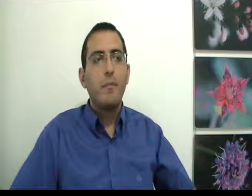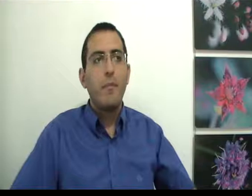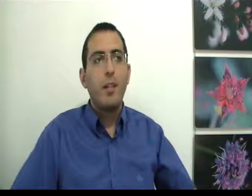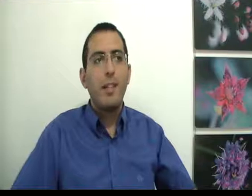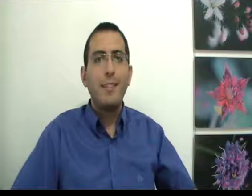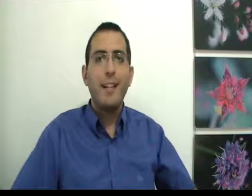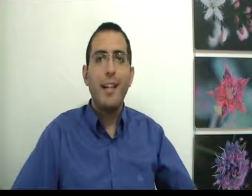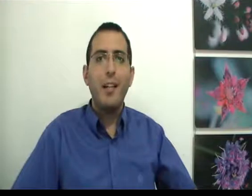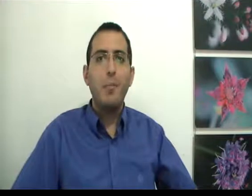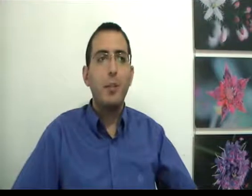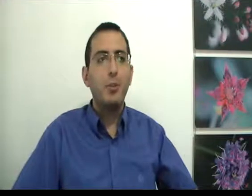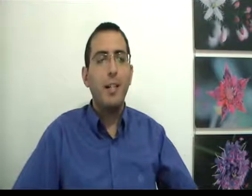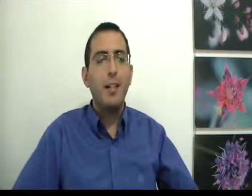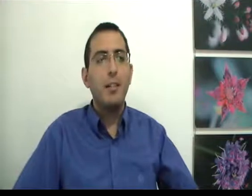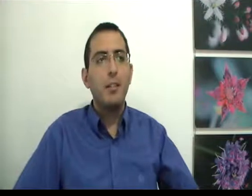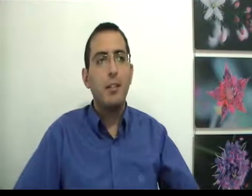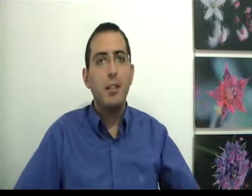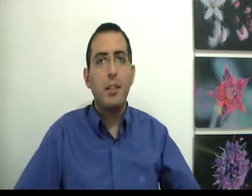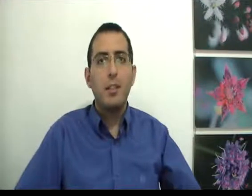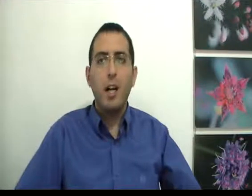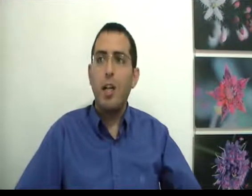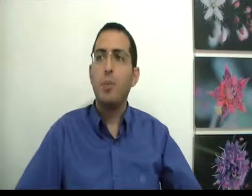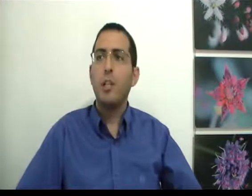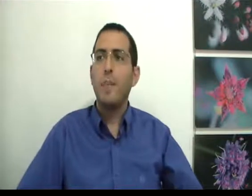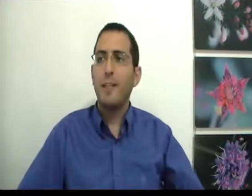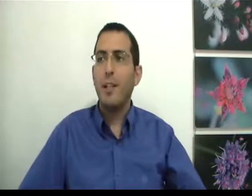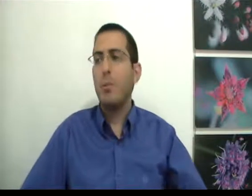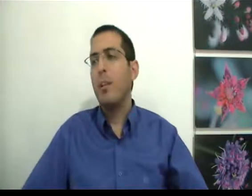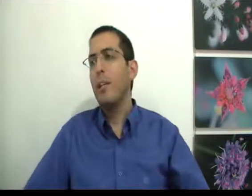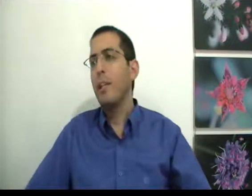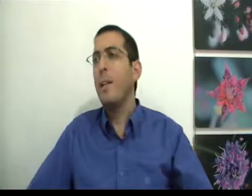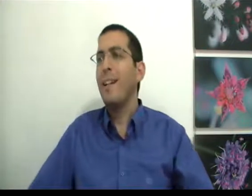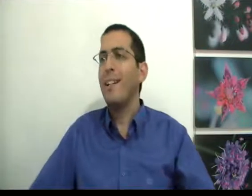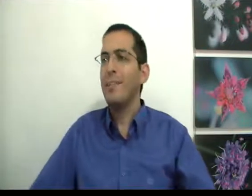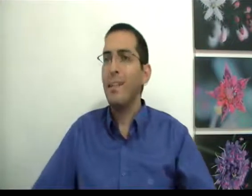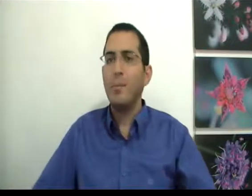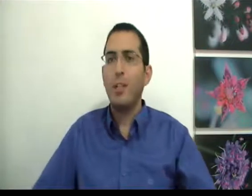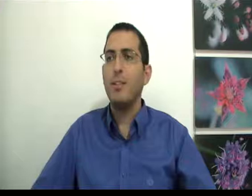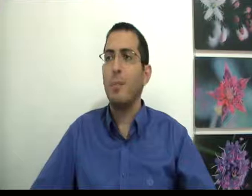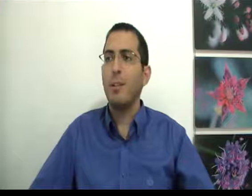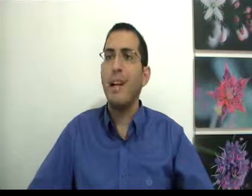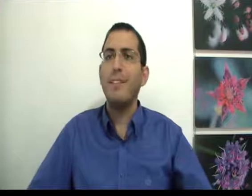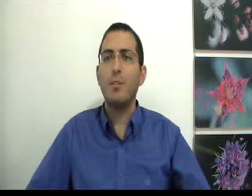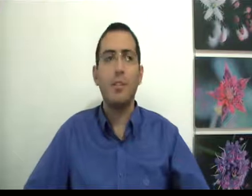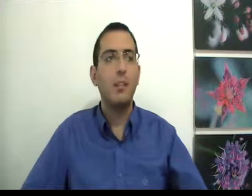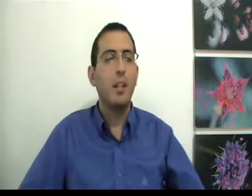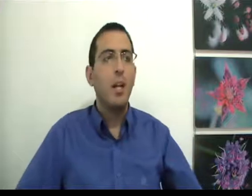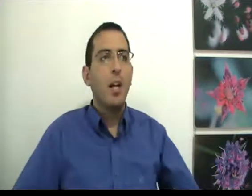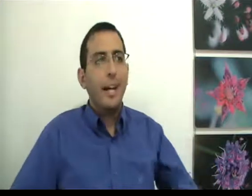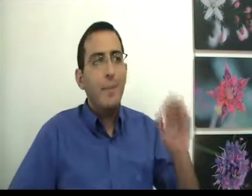אז נתחיל מהתשובה הלא מושלמת אבל הברורה אם אין לך זמן תמשיך לסבול ככה זה עובד אם